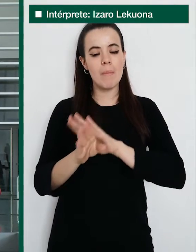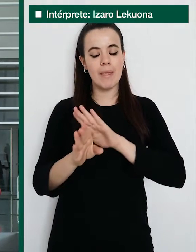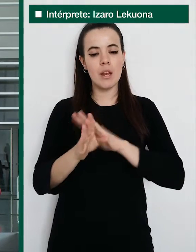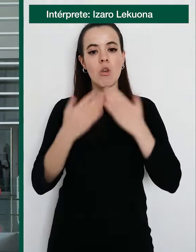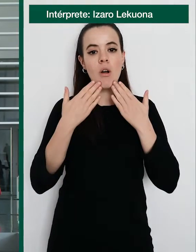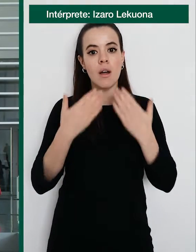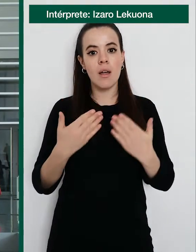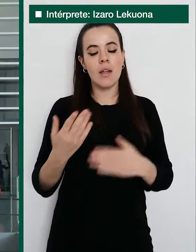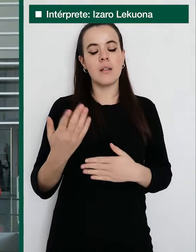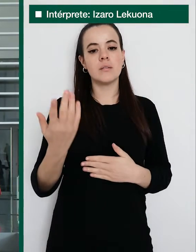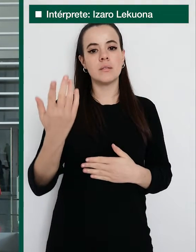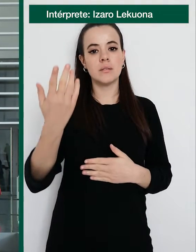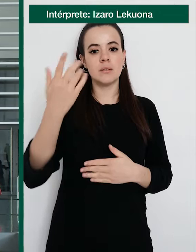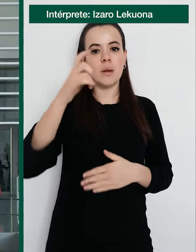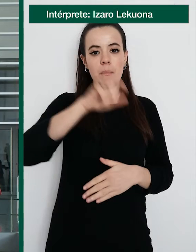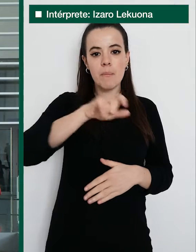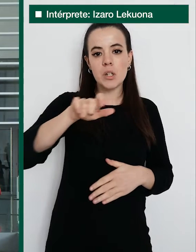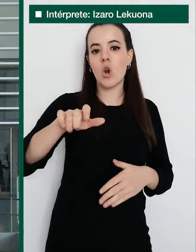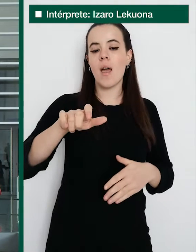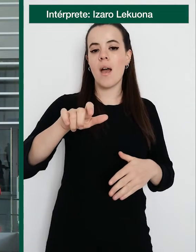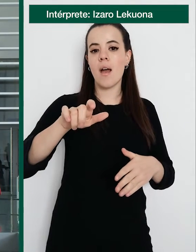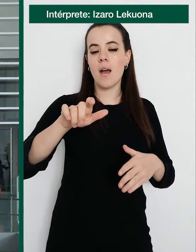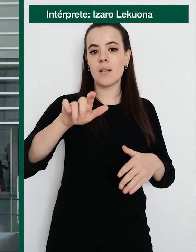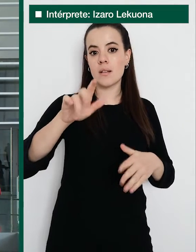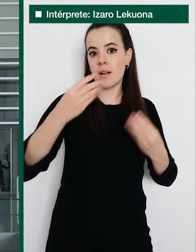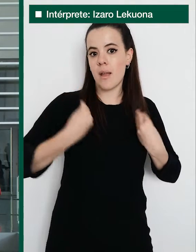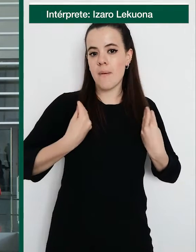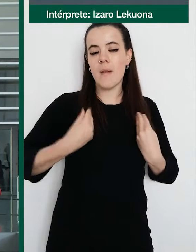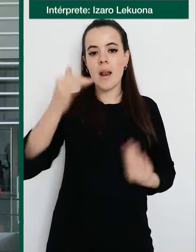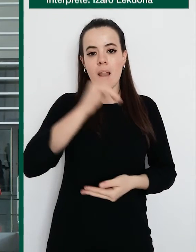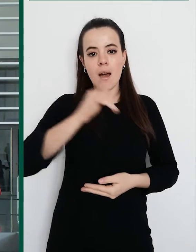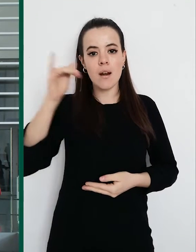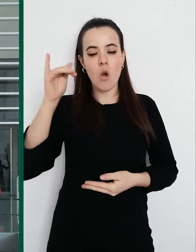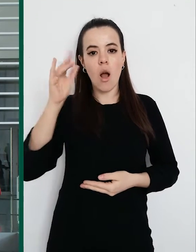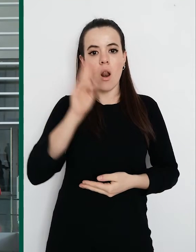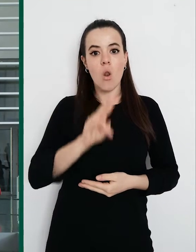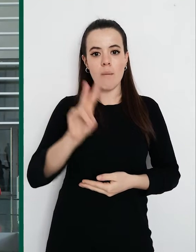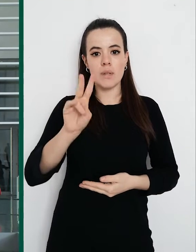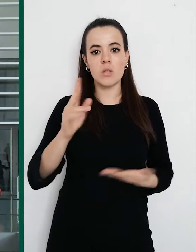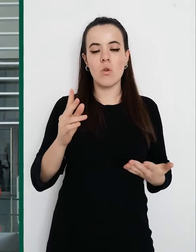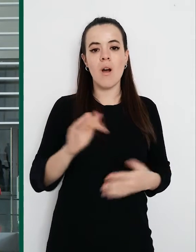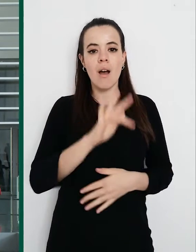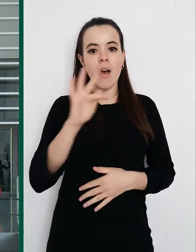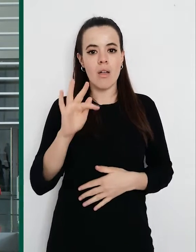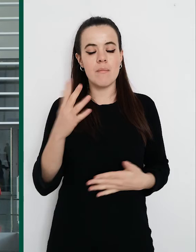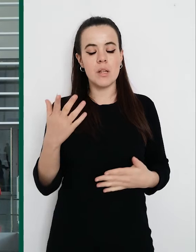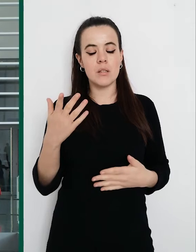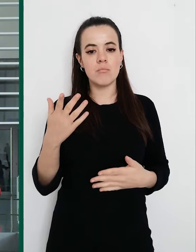ha calado entre los ciudadanos de La Rioja y los ha visto como las personas referentes a las que